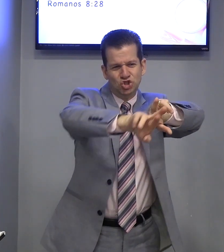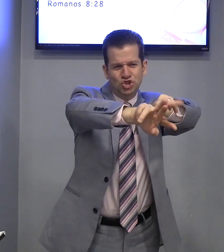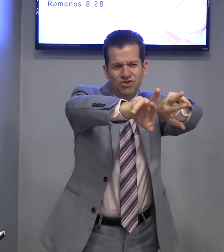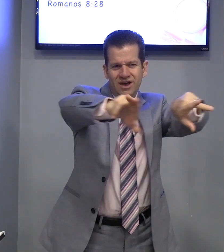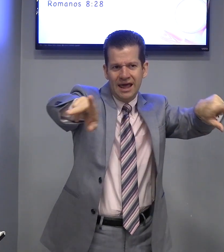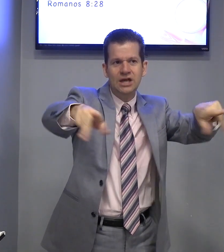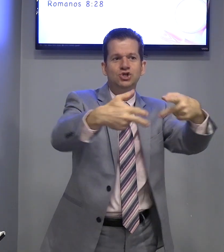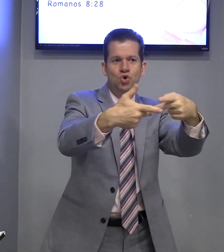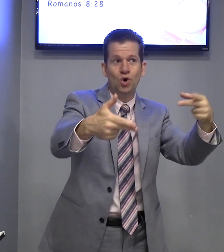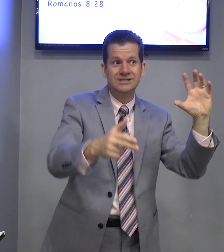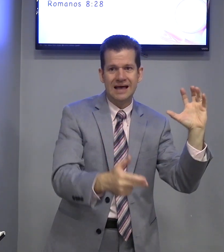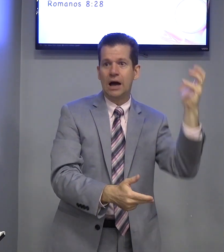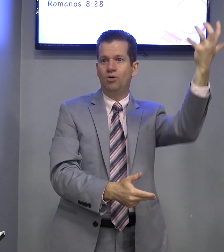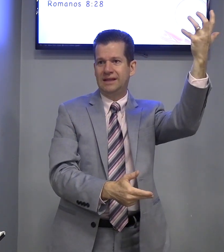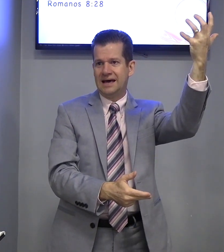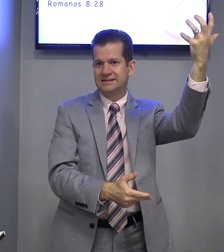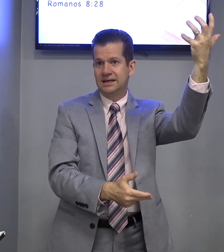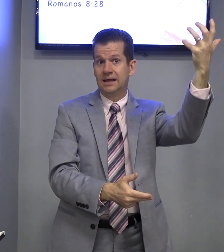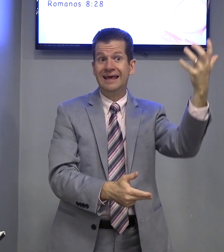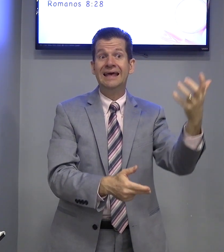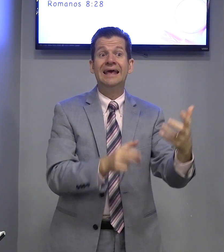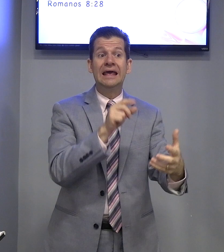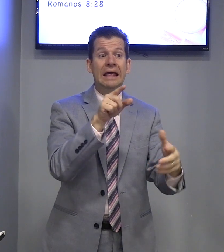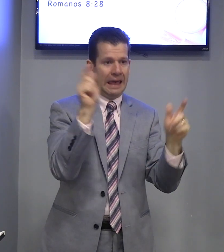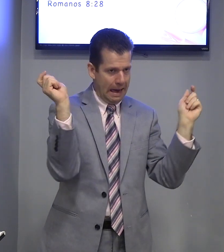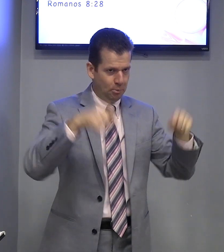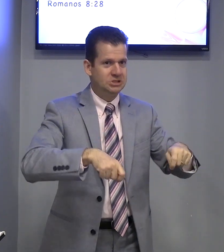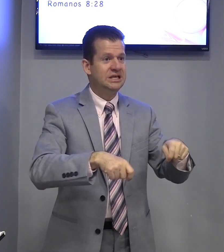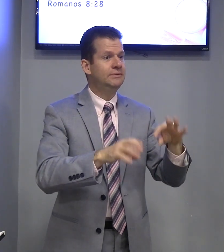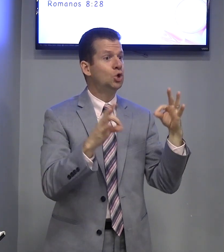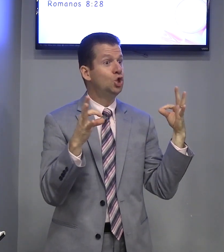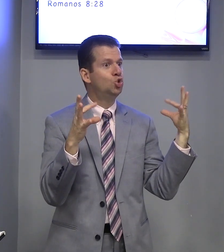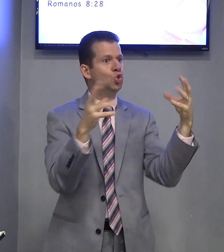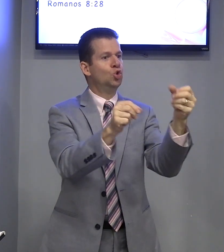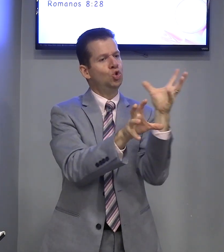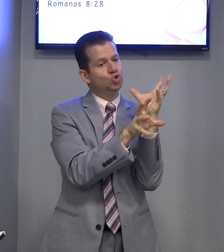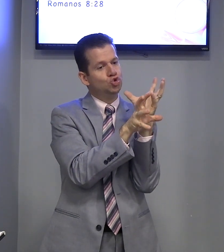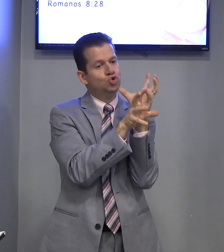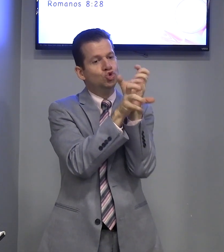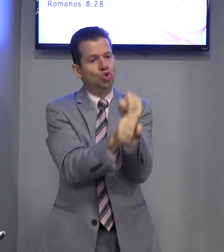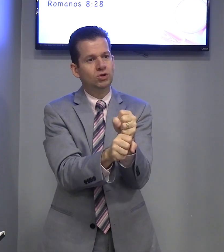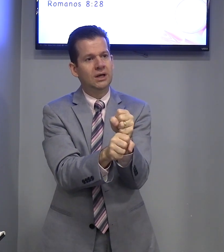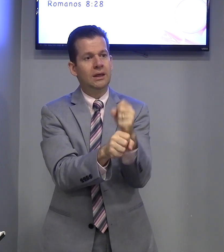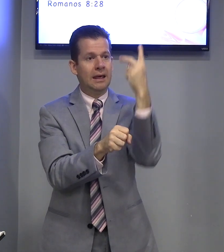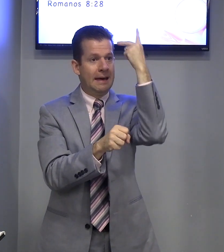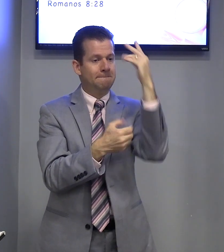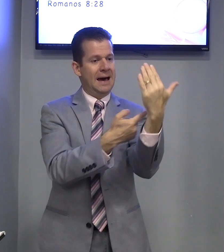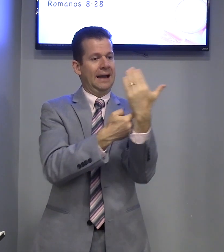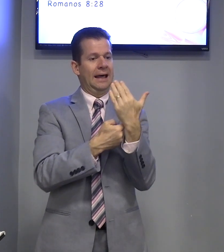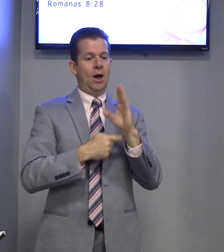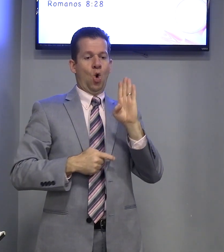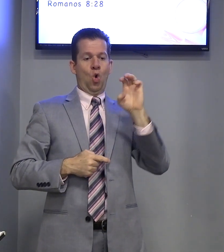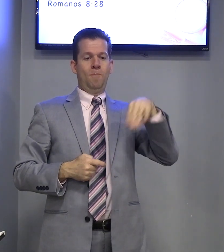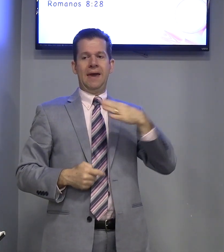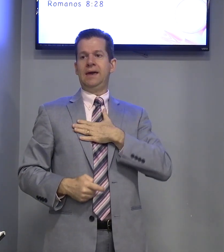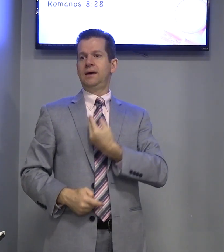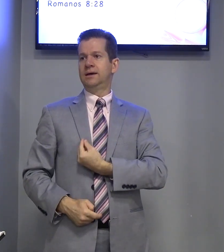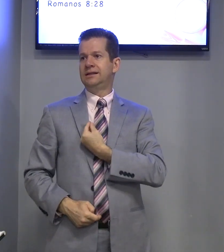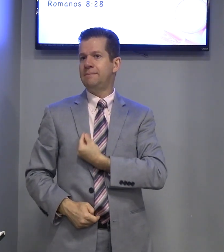Diferentes coisas acontecem. É possível que tudo junta para o bem da